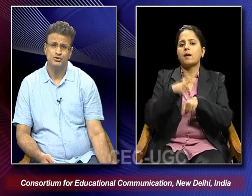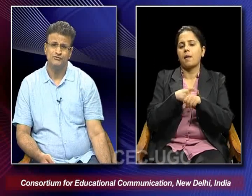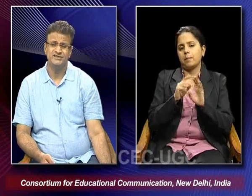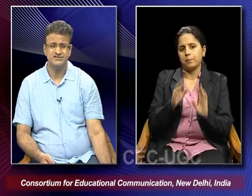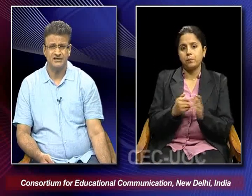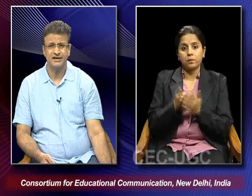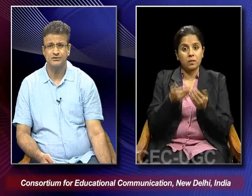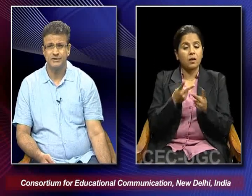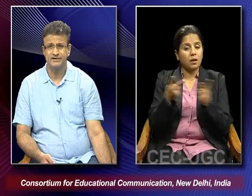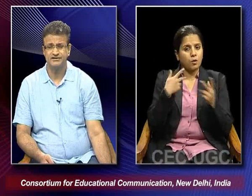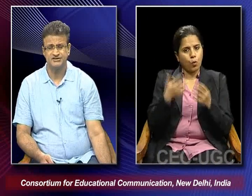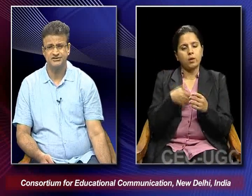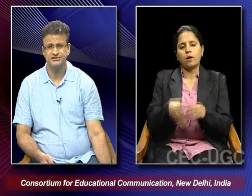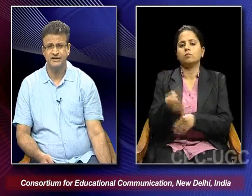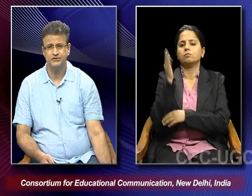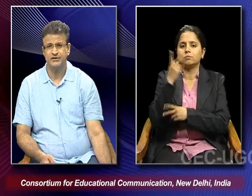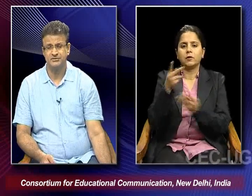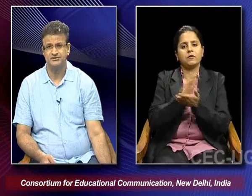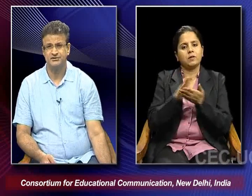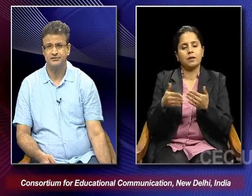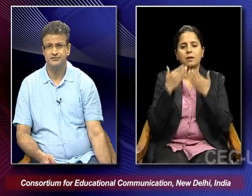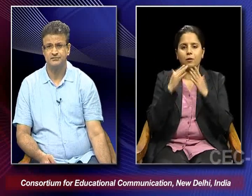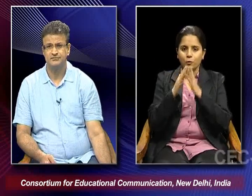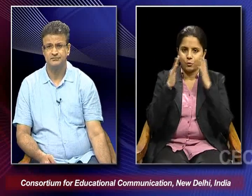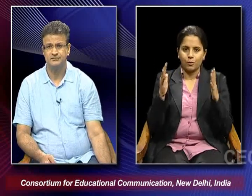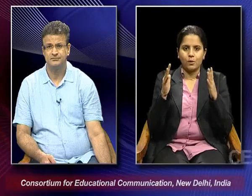So with this I would like to end the discussion. Thank you very much.